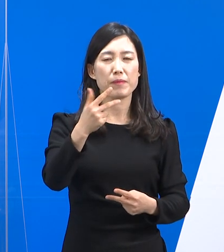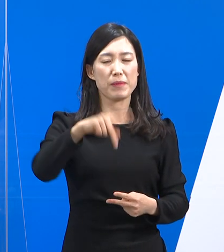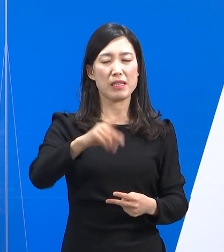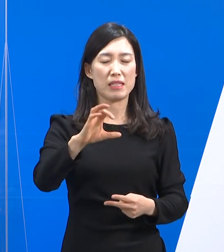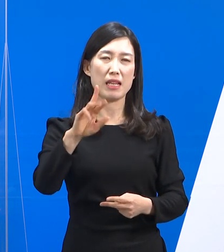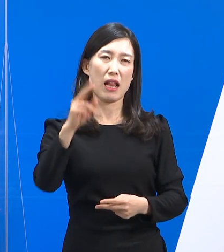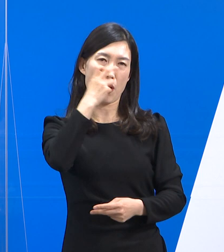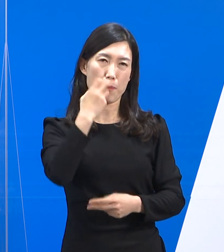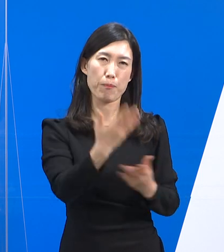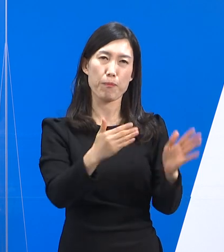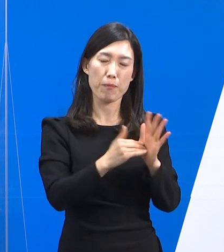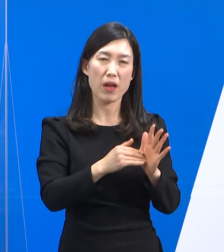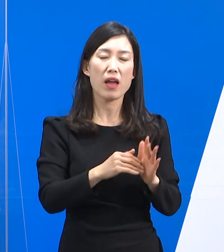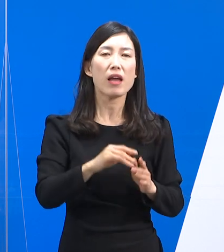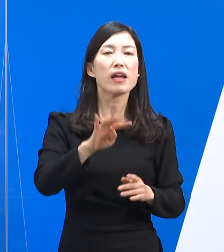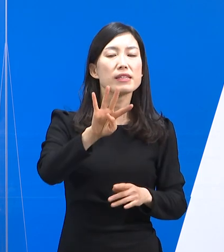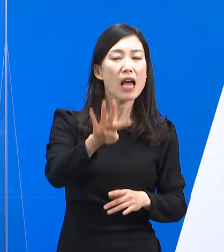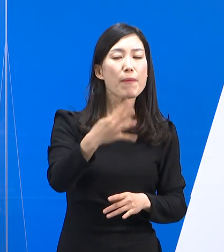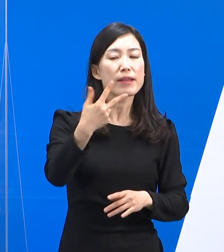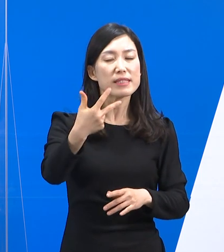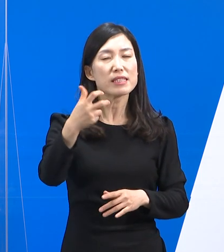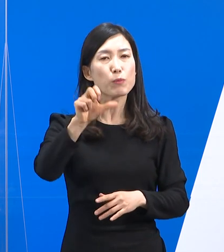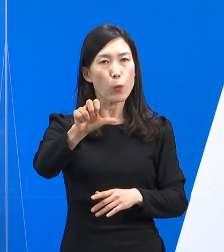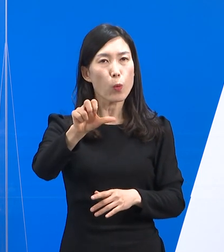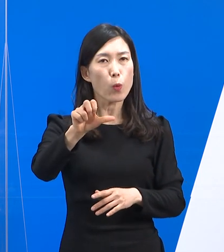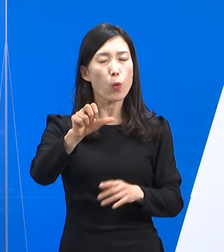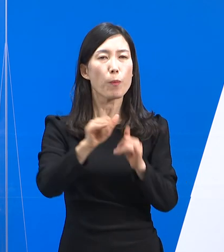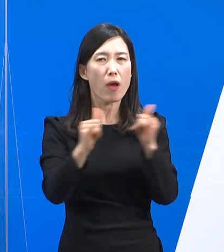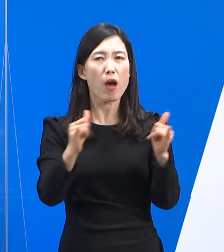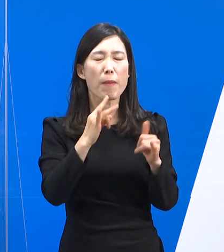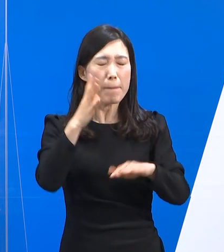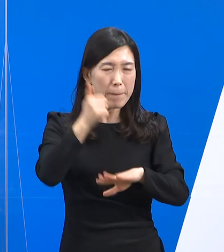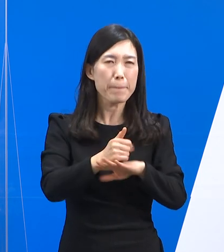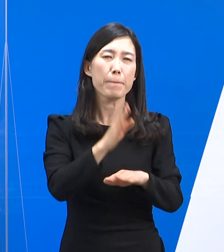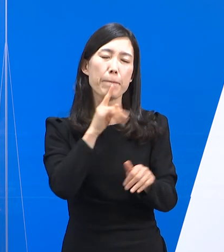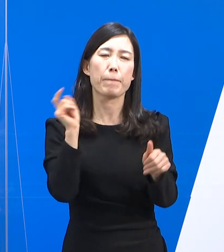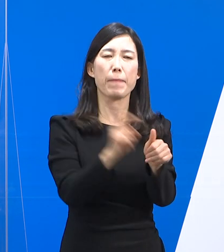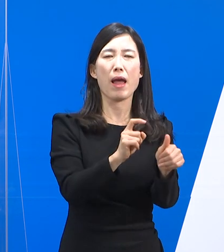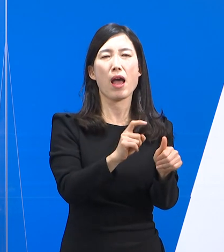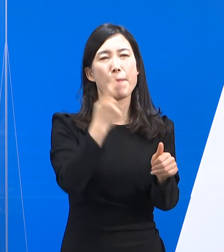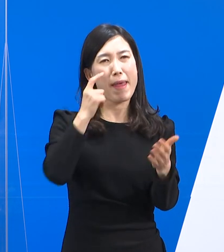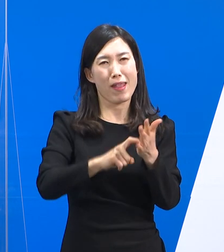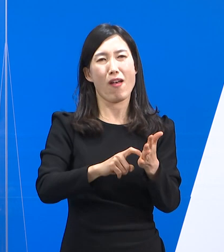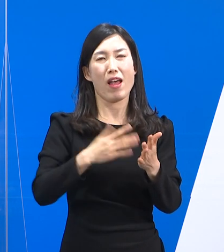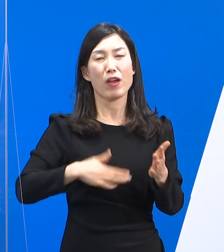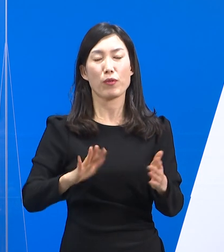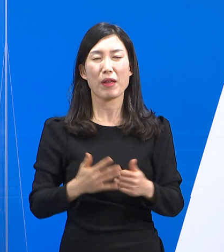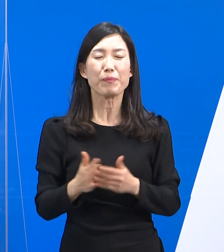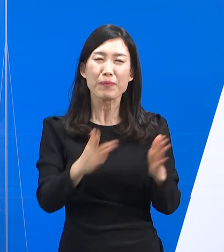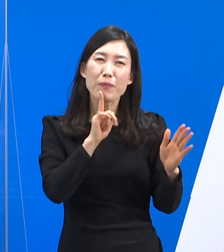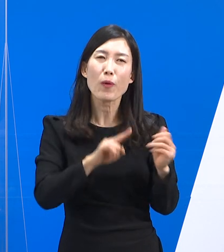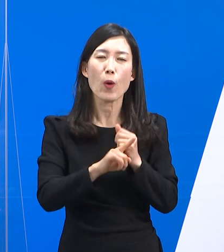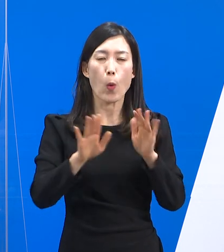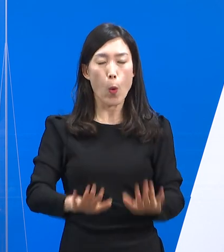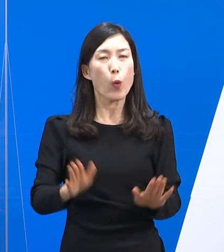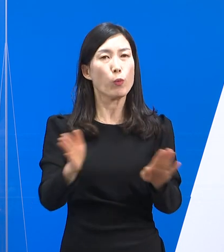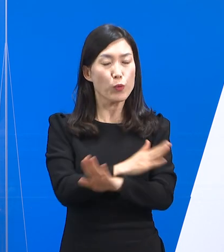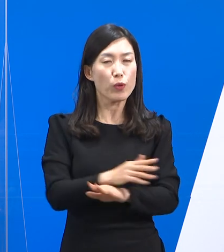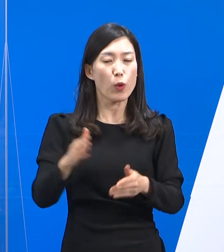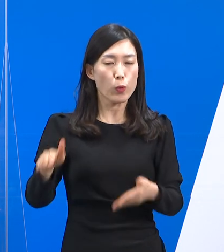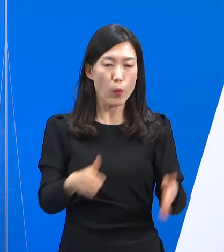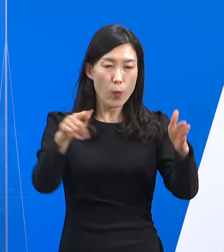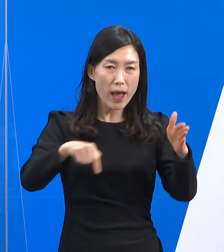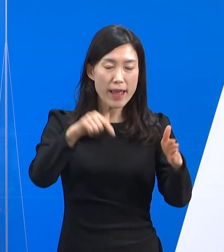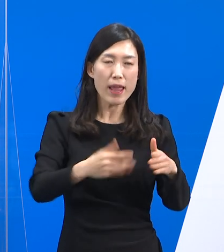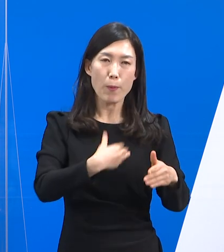475건이 최종 양성 판정을 받았습니다. 오늘부터는 도내 보건소 선별진료소